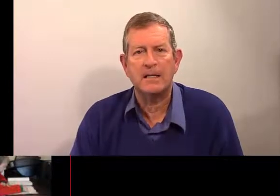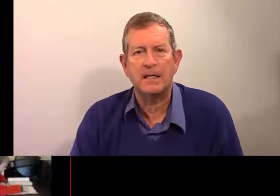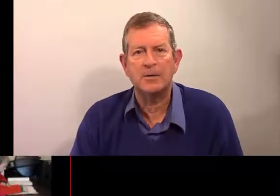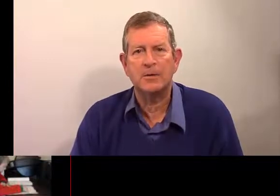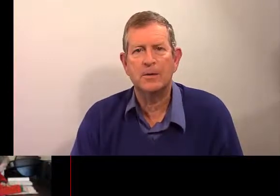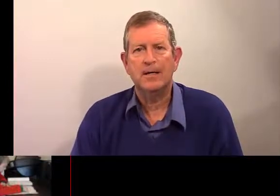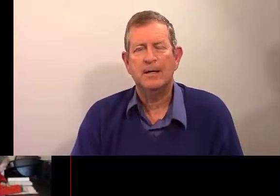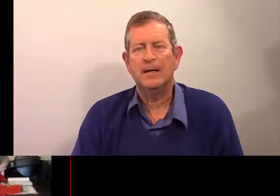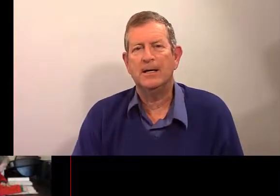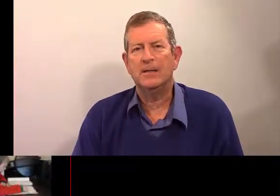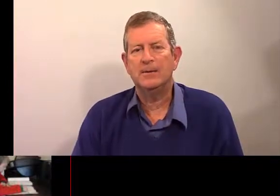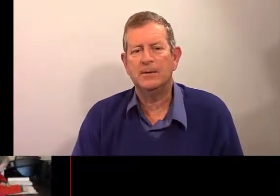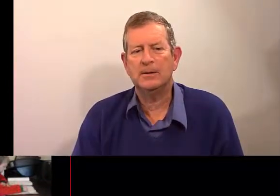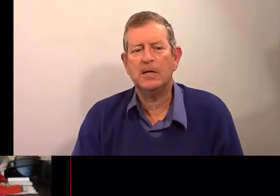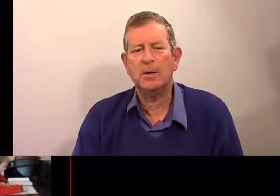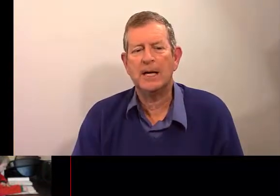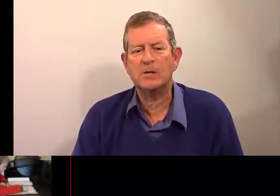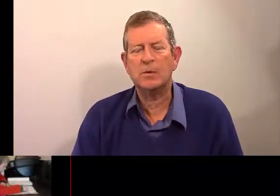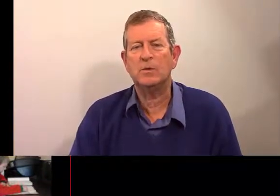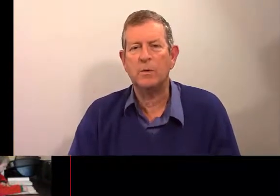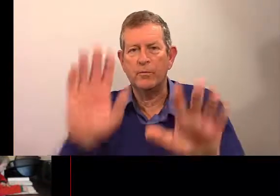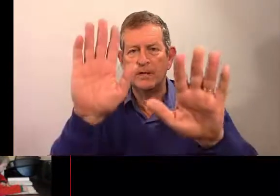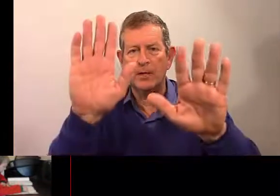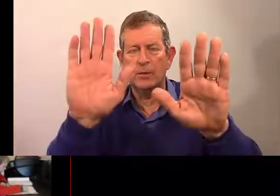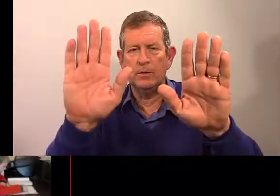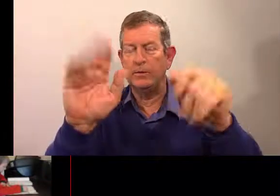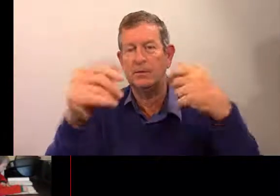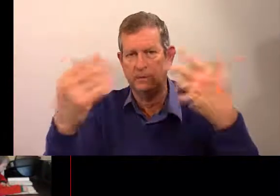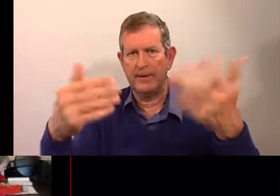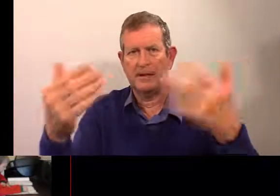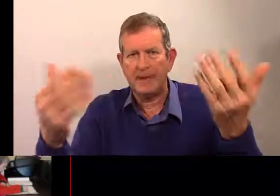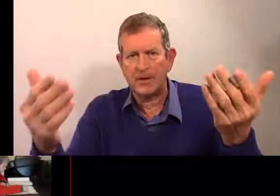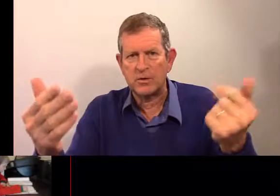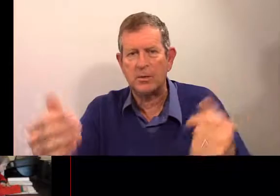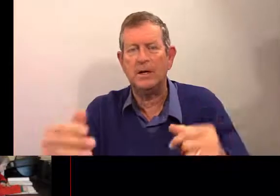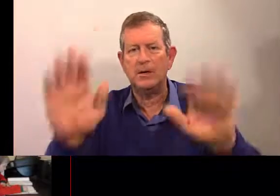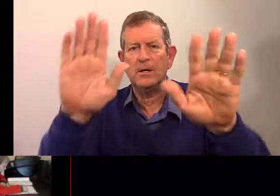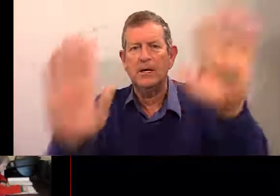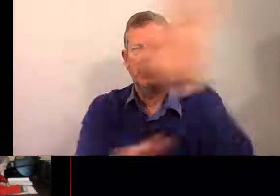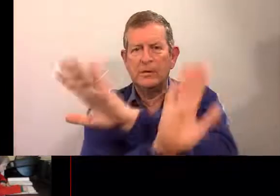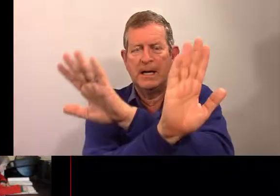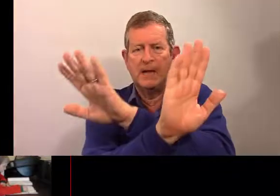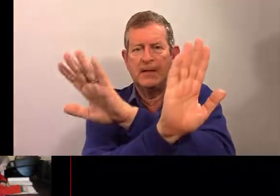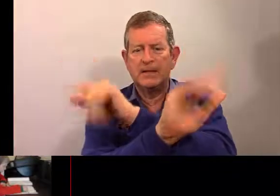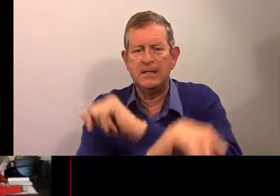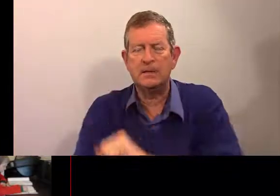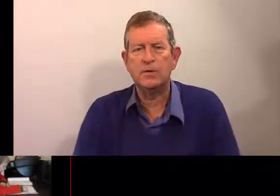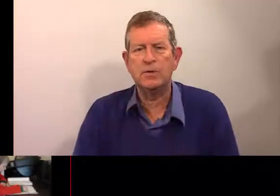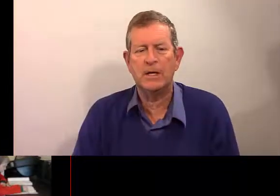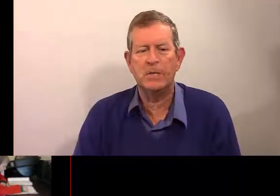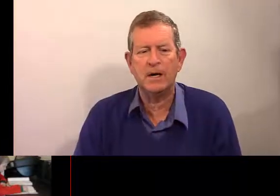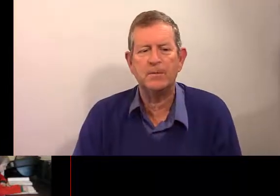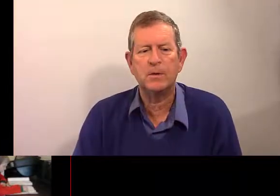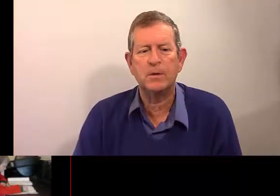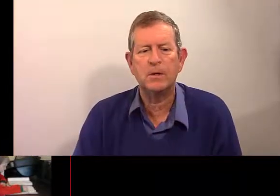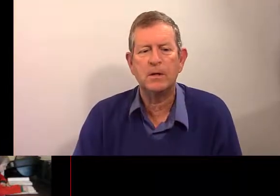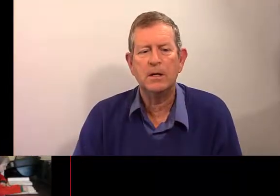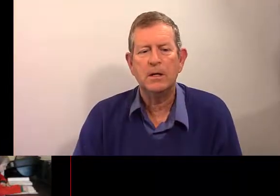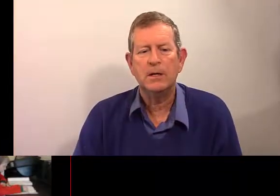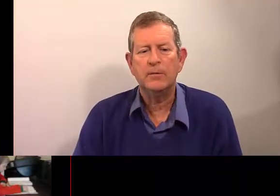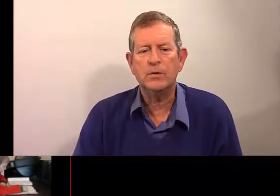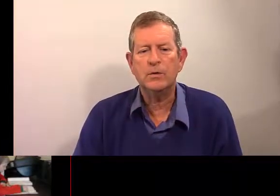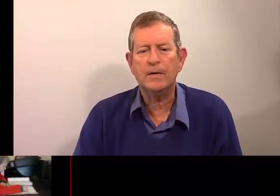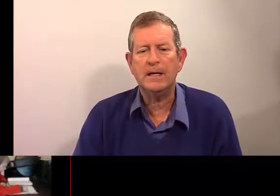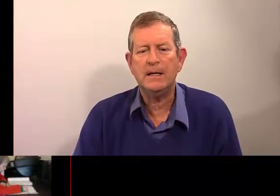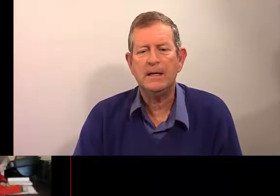variété d'interrogations. Donc, allez... Avec l'inversion, alors. Vous allez invertir le sujet, le verbe. Donc,